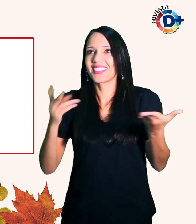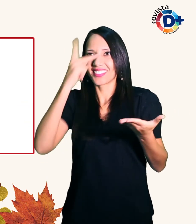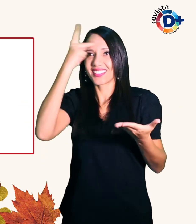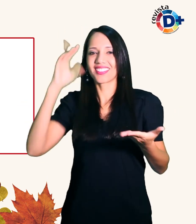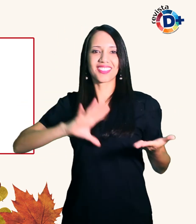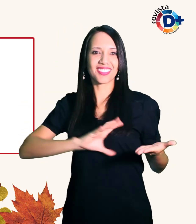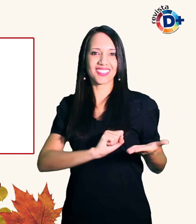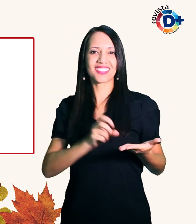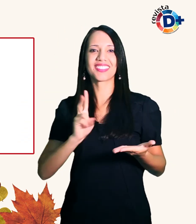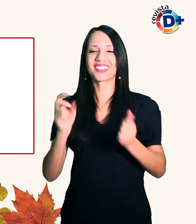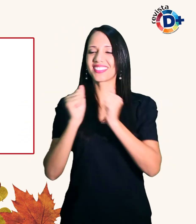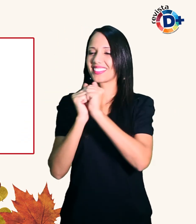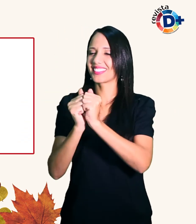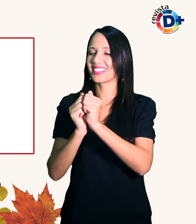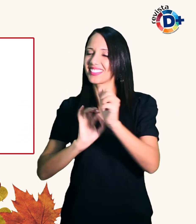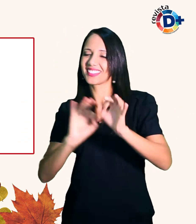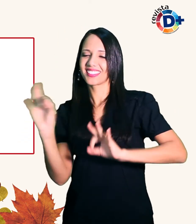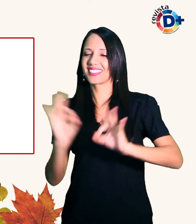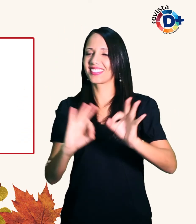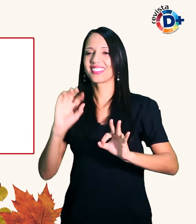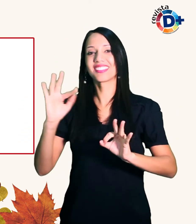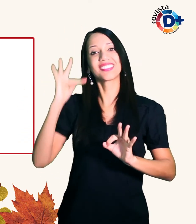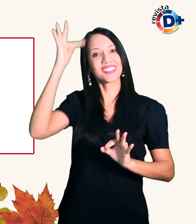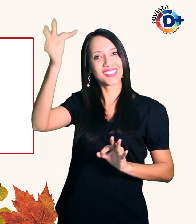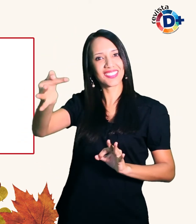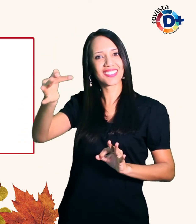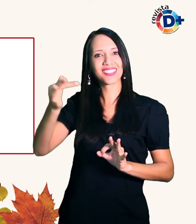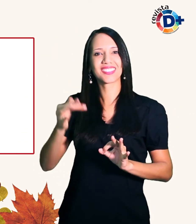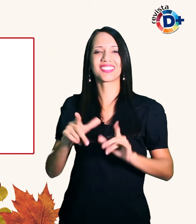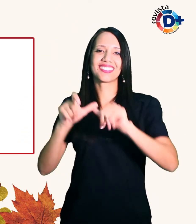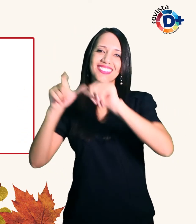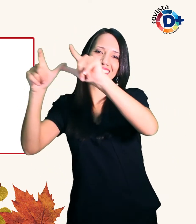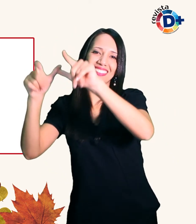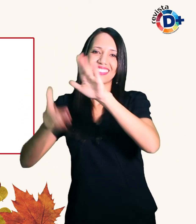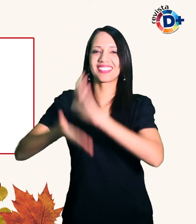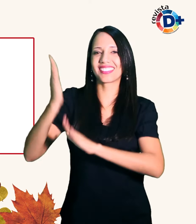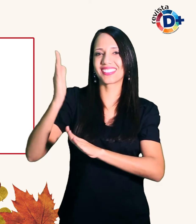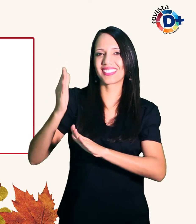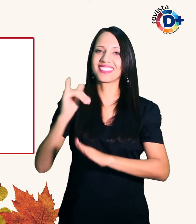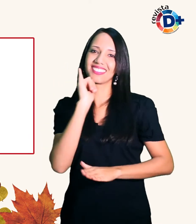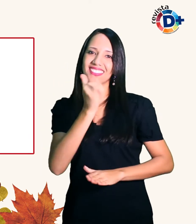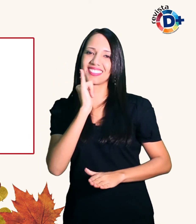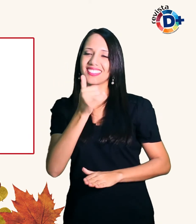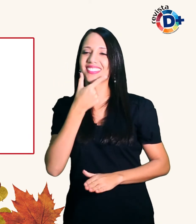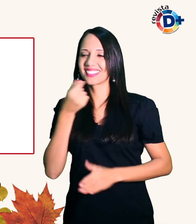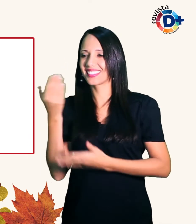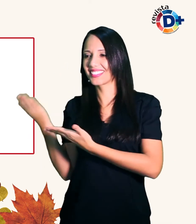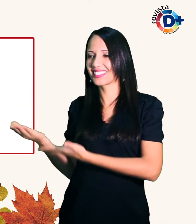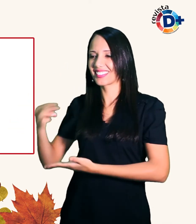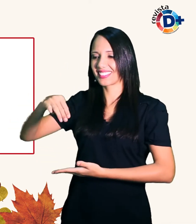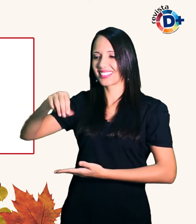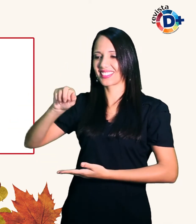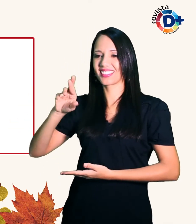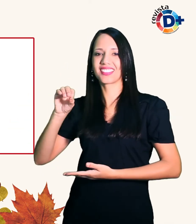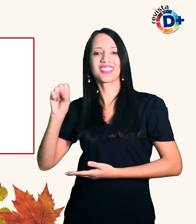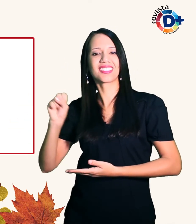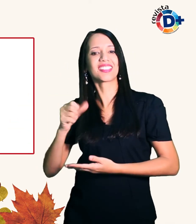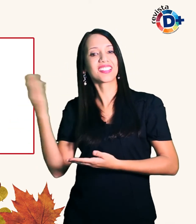sempre planejando a nossa próxima viagem Conta ele Para ela ser cega é um